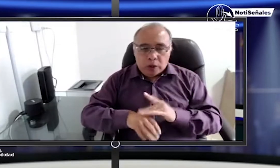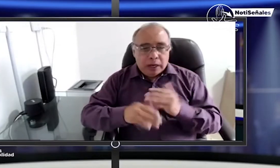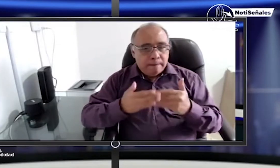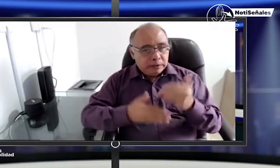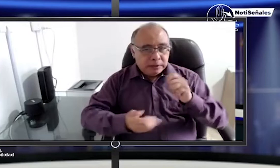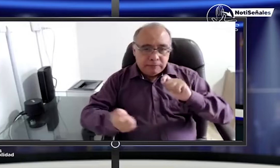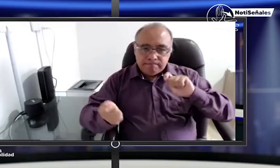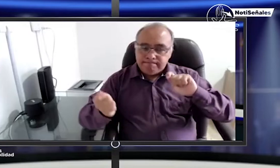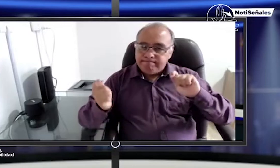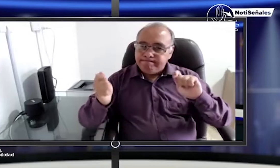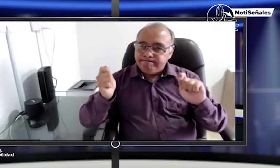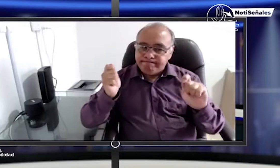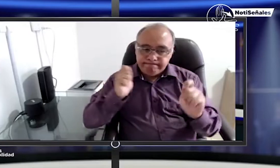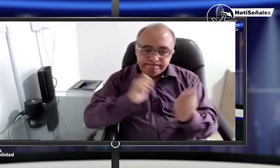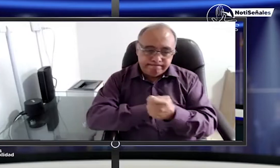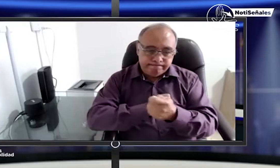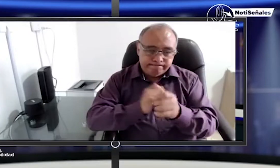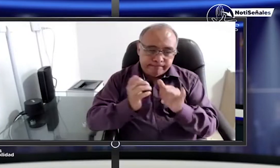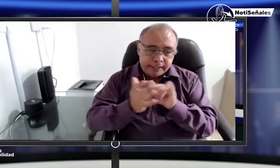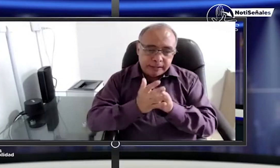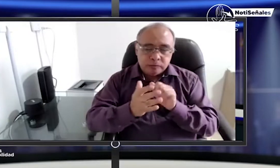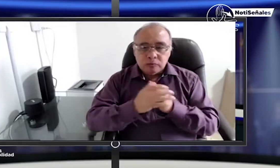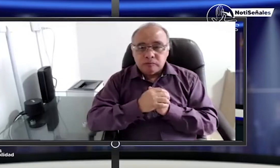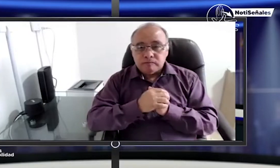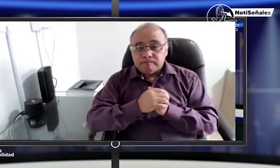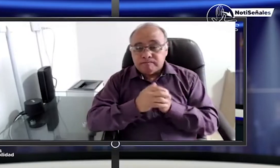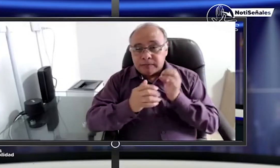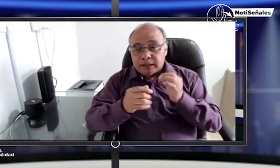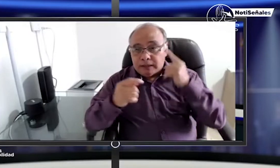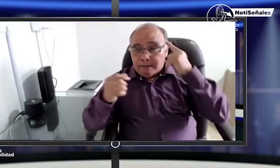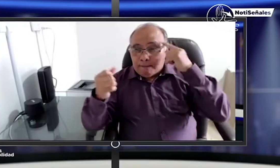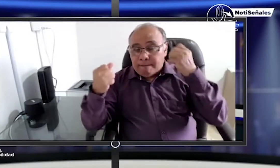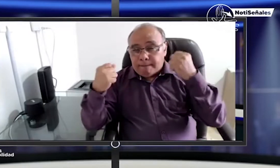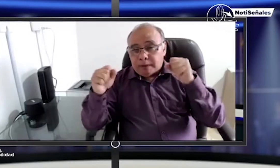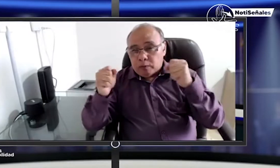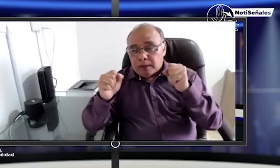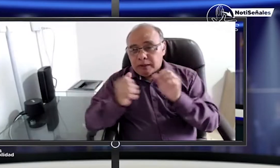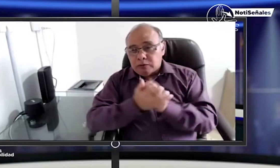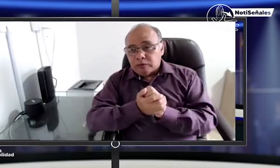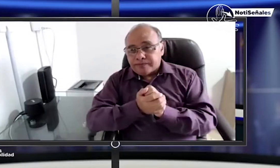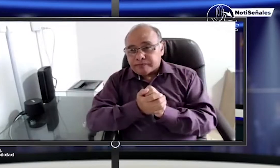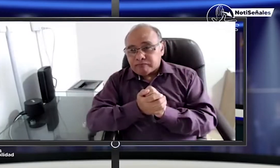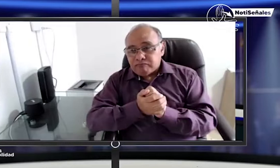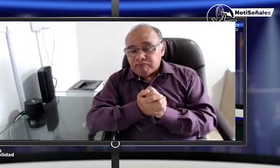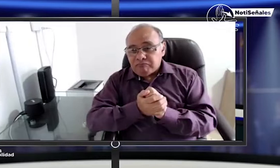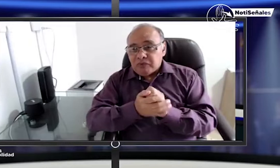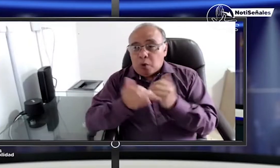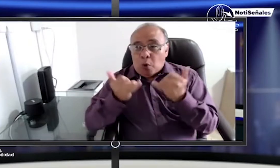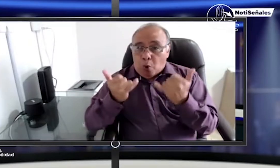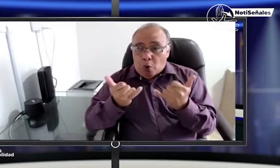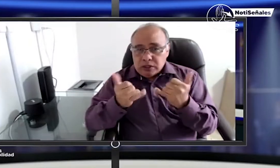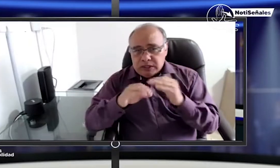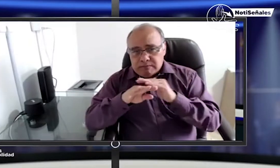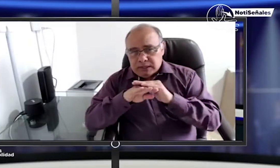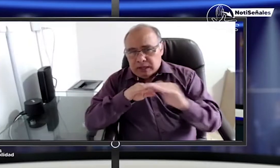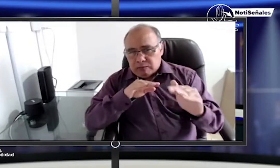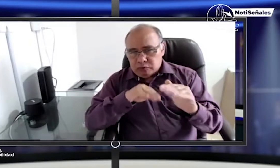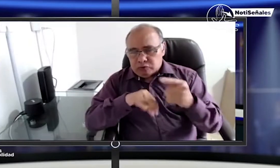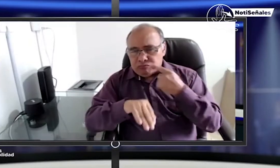clase de barreras, la comunidad sorda se está quedando quieta y que no hace la exigibilidad de sus derechos. Algo que nos preocupa en